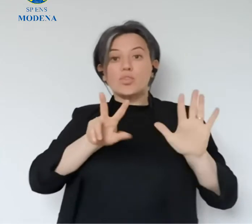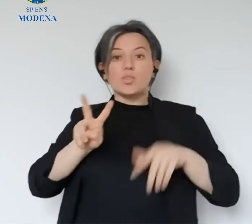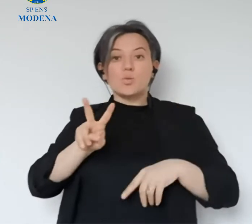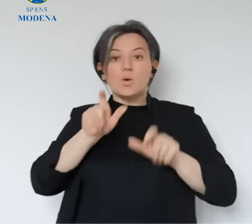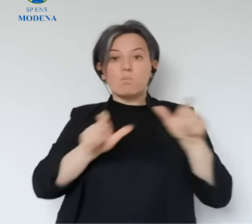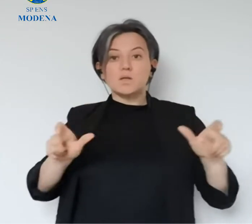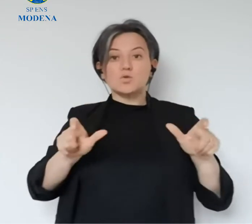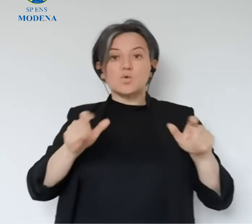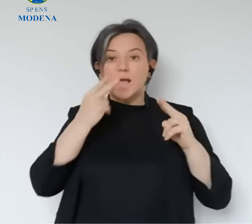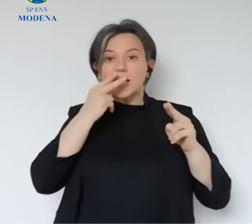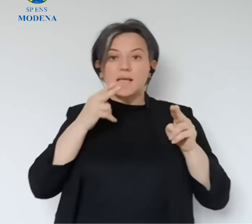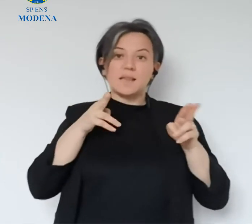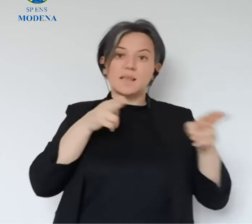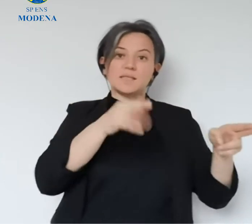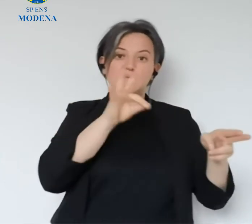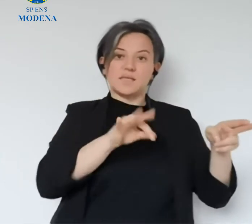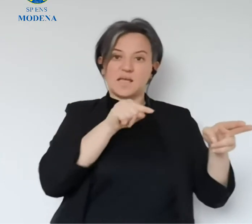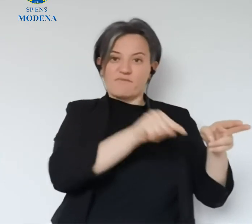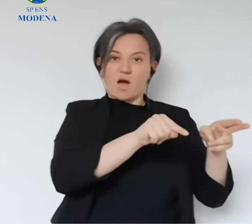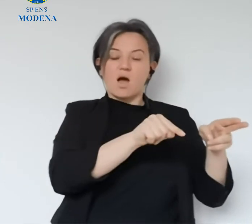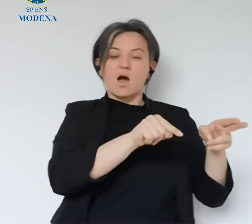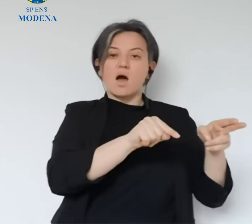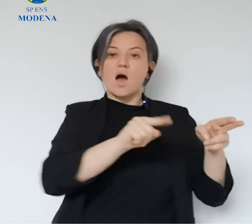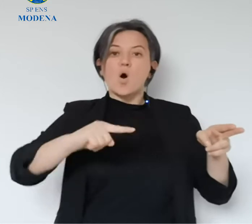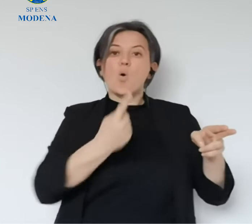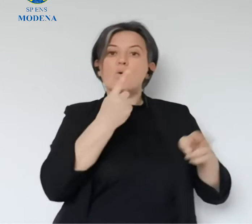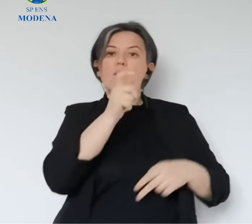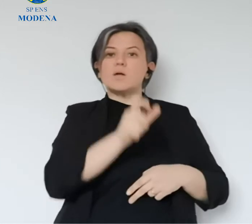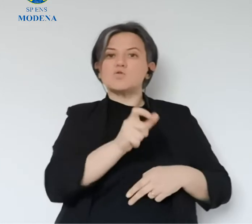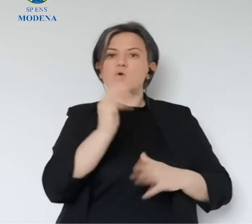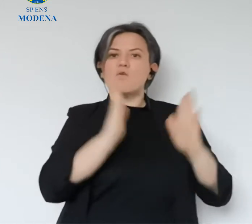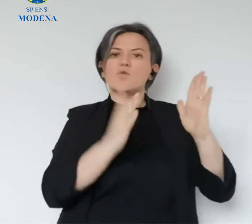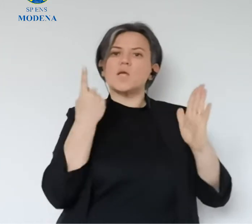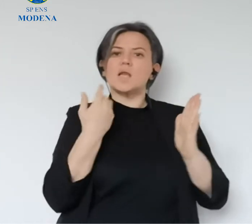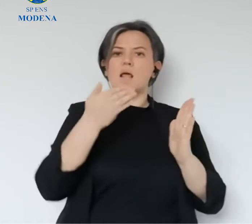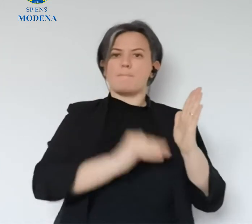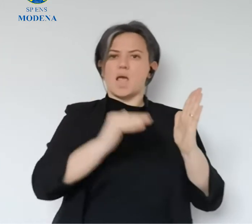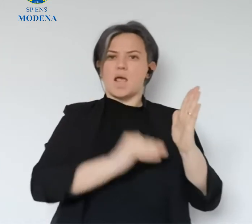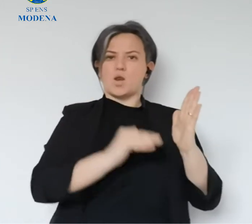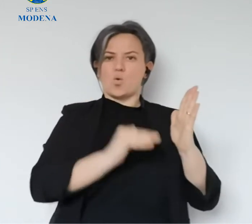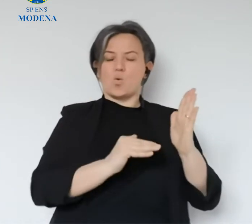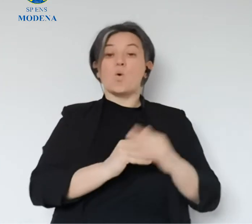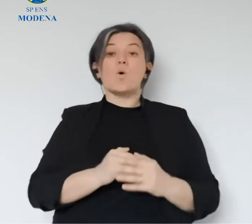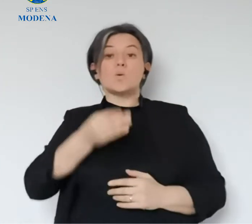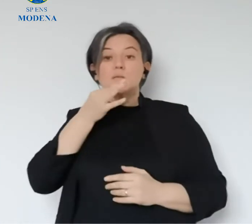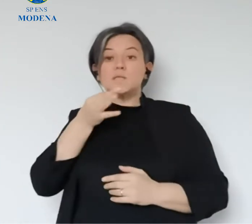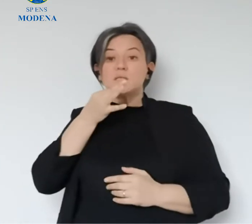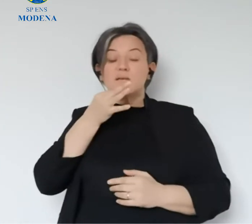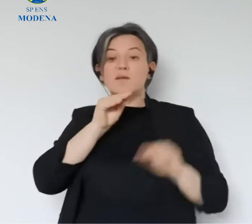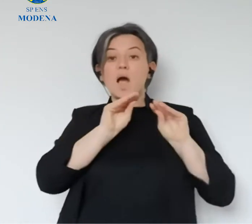senza dubbio positivo. Sono 282 le persone ricoverate in terapia intensiva,